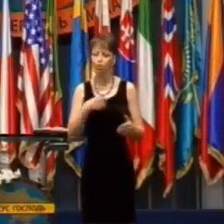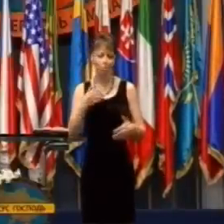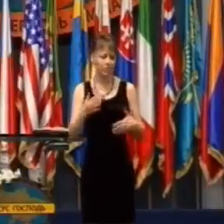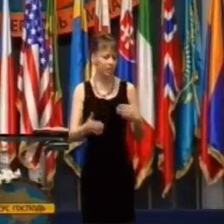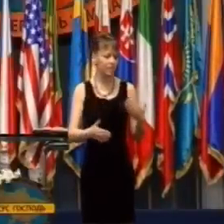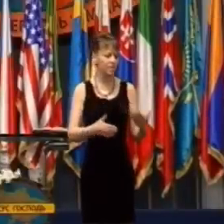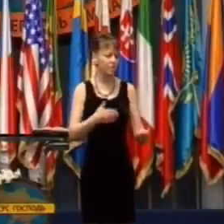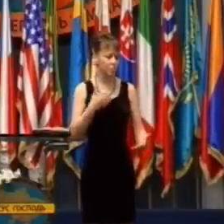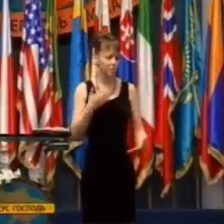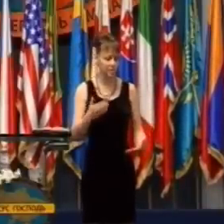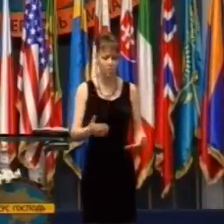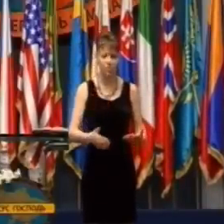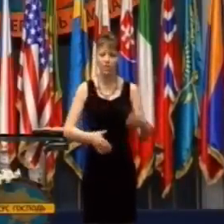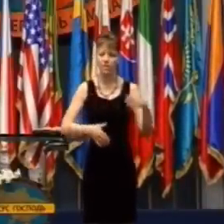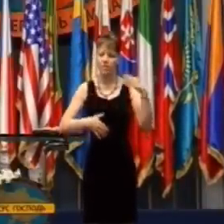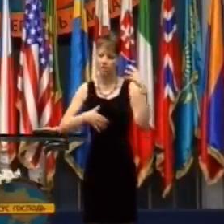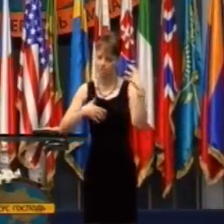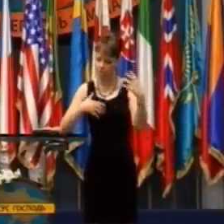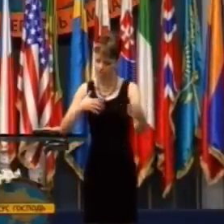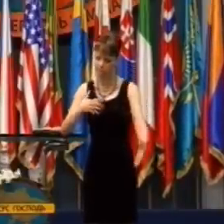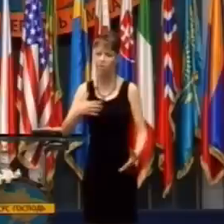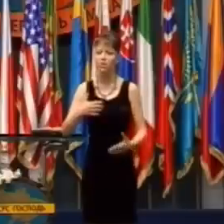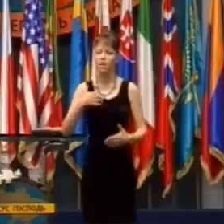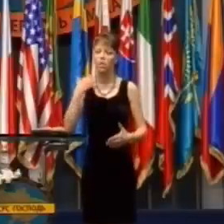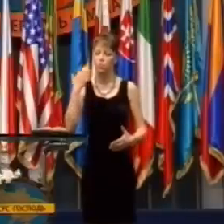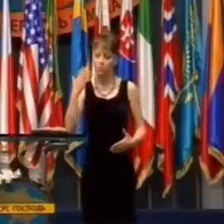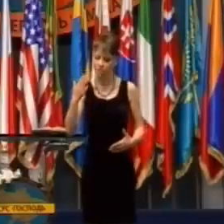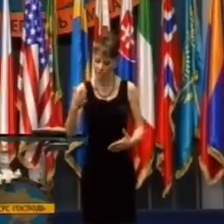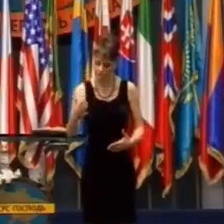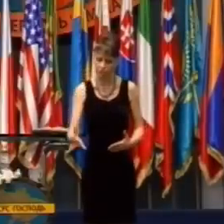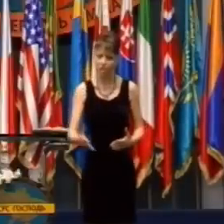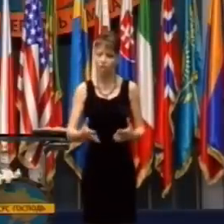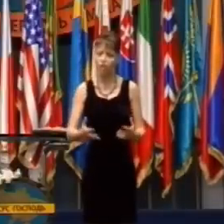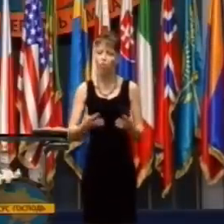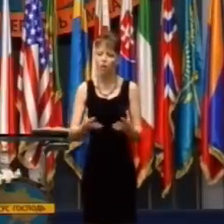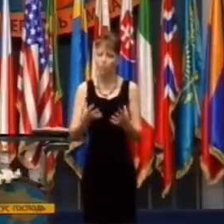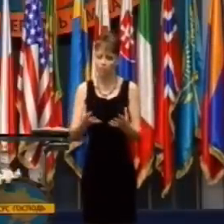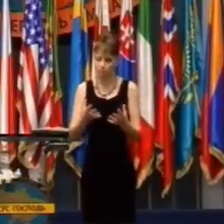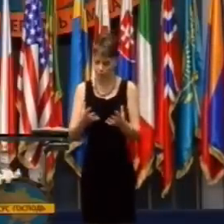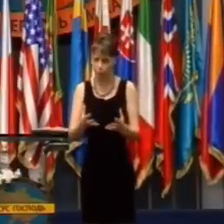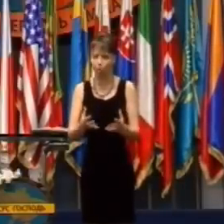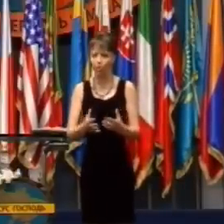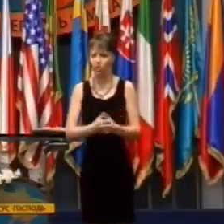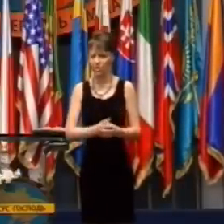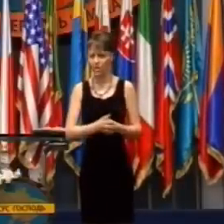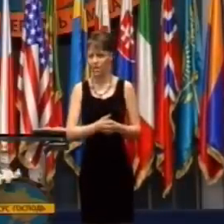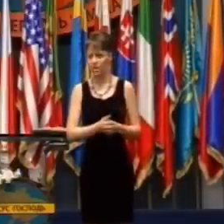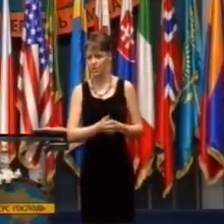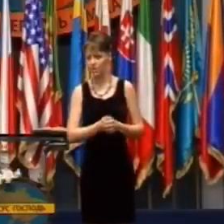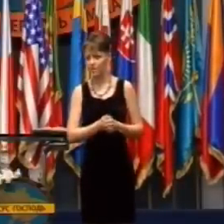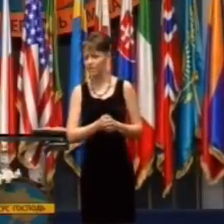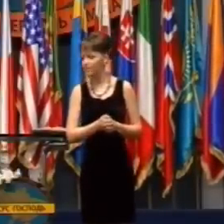robili jej rengen a všetky možné druhy vyšetrení, aby zistili, ako veľmi je zranená.